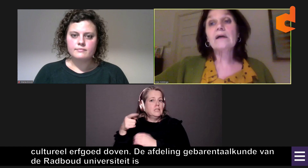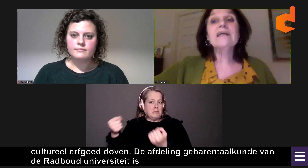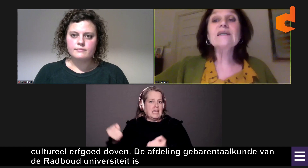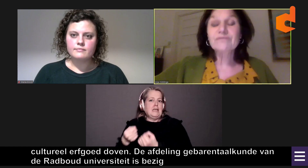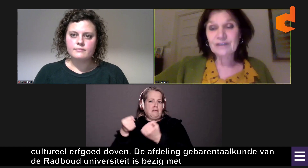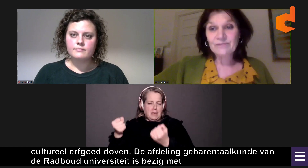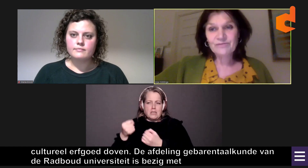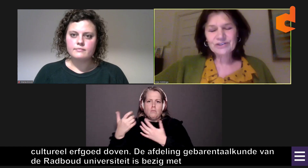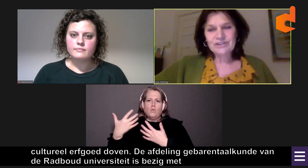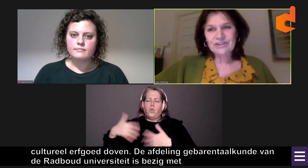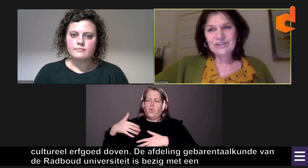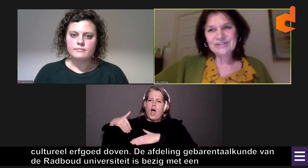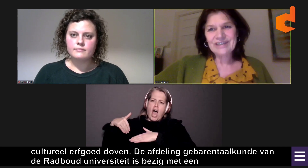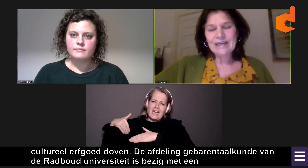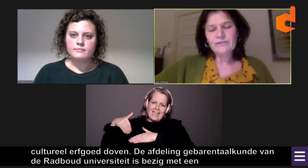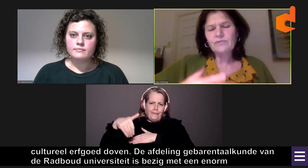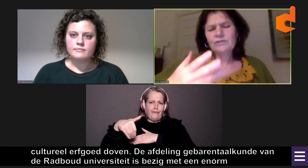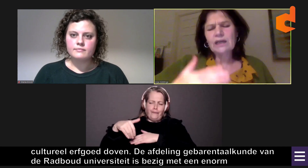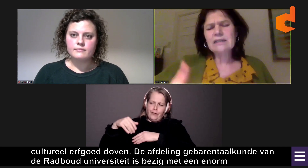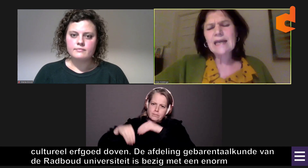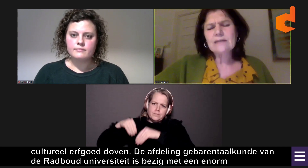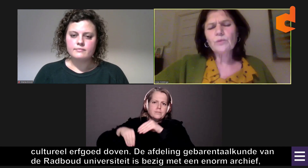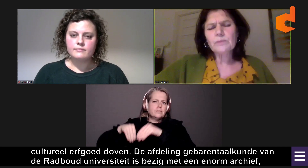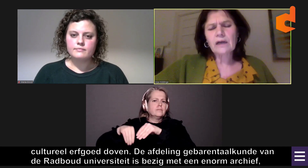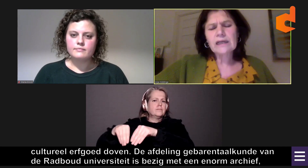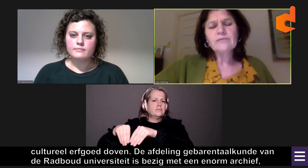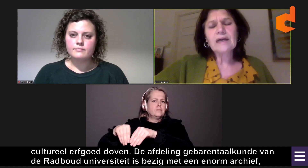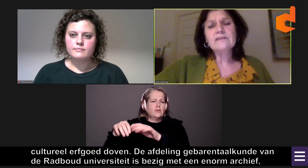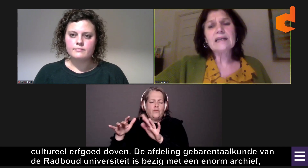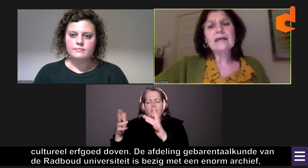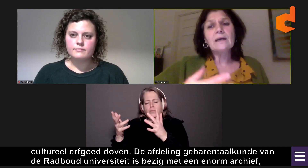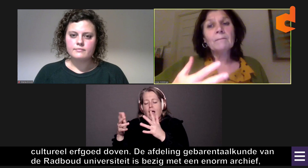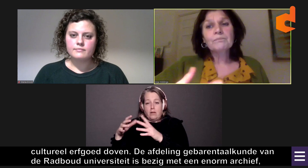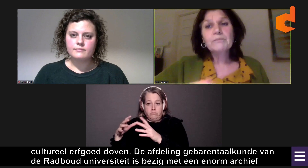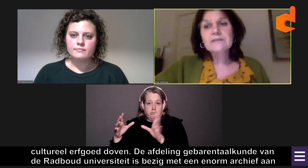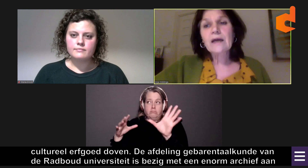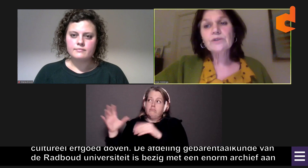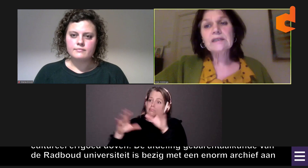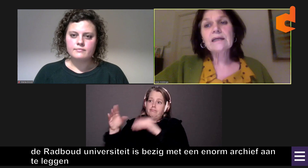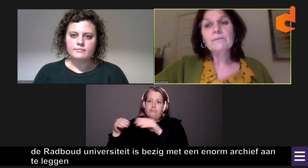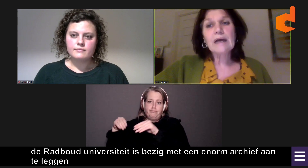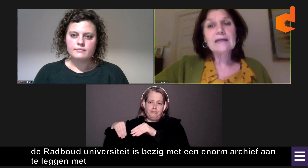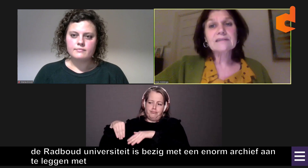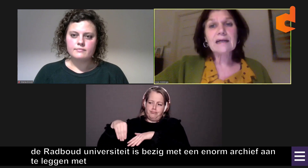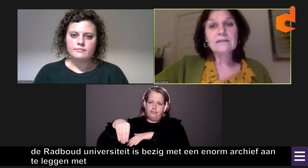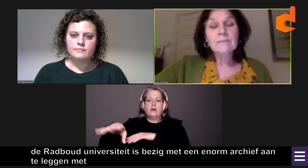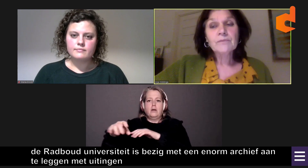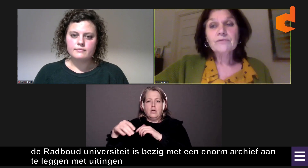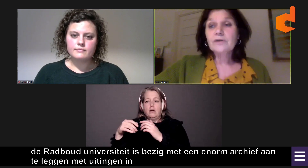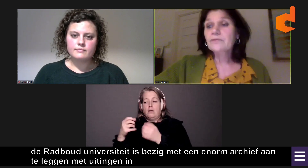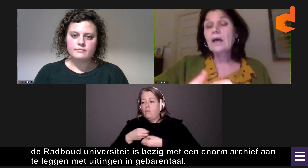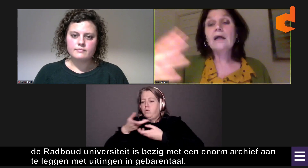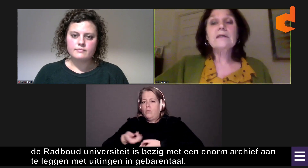archief aan te leggen met uitingen in gebarentaal